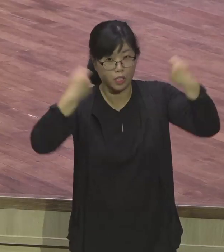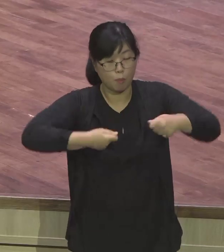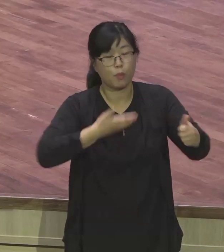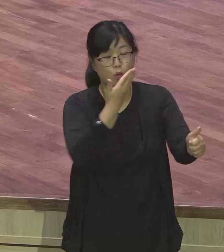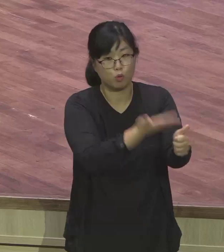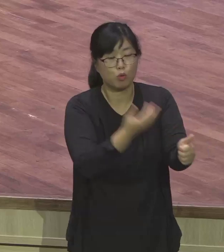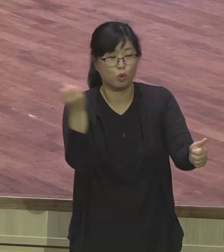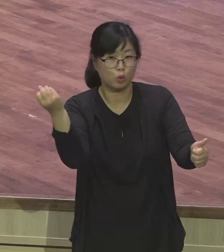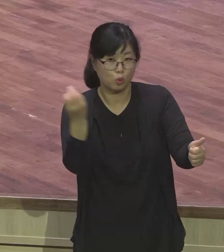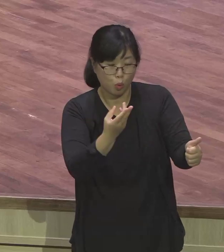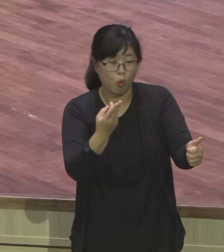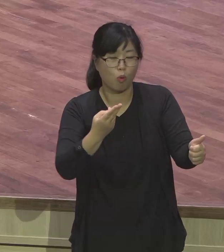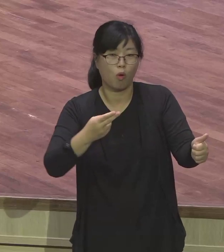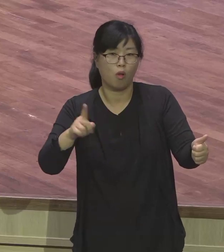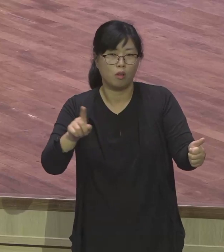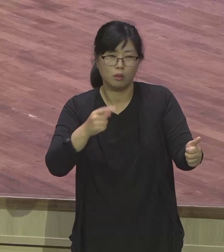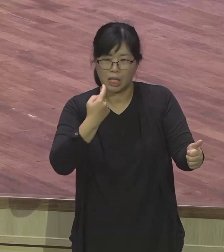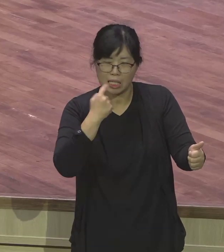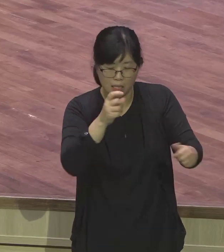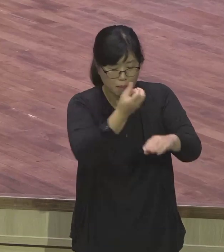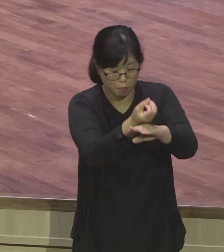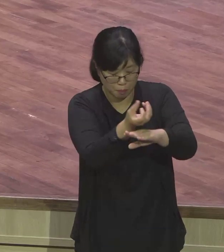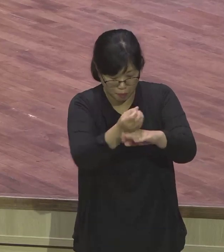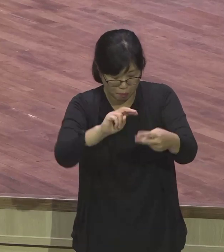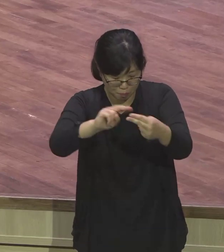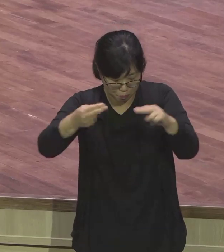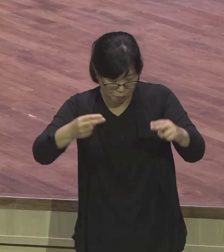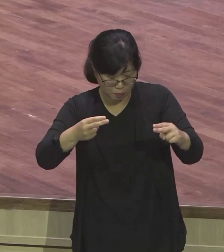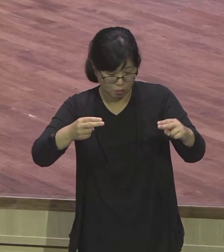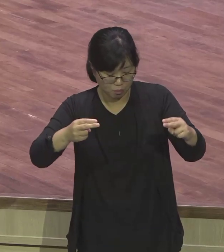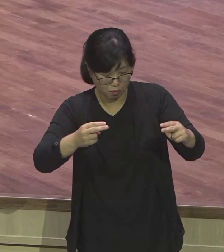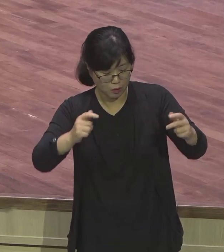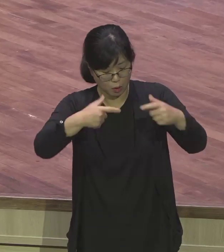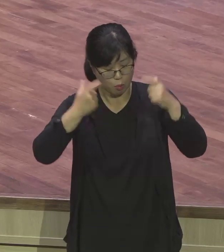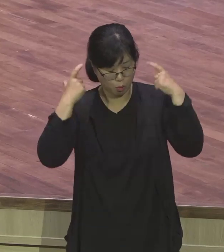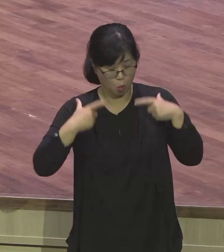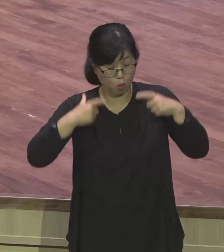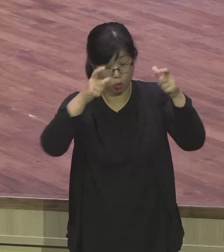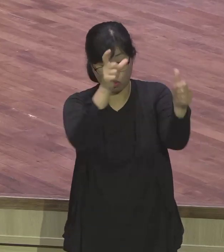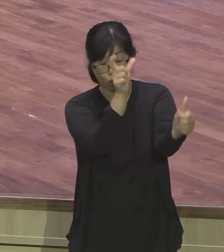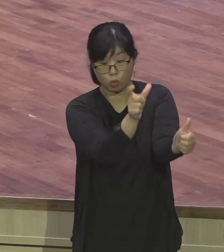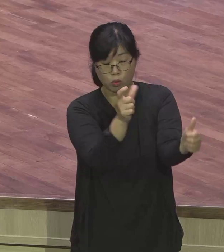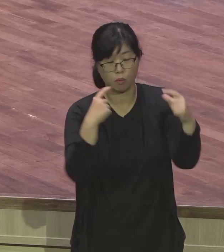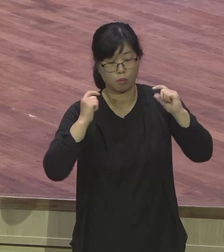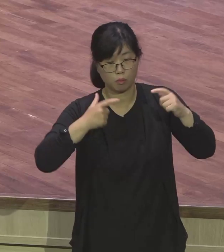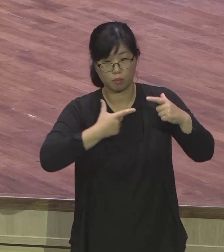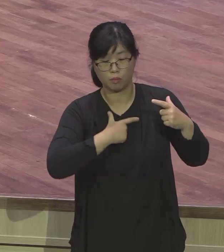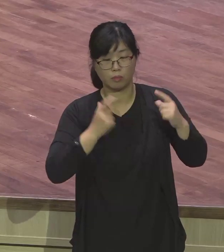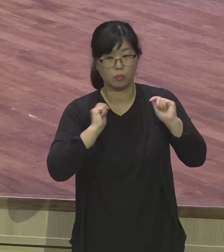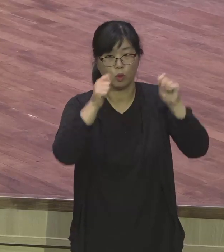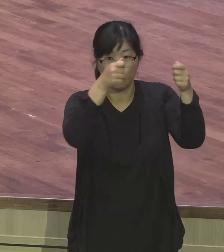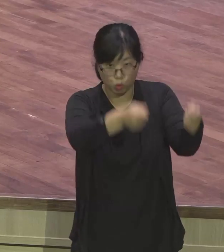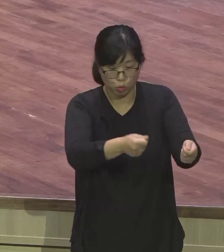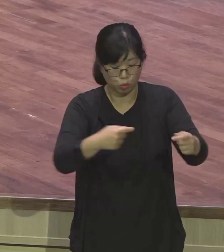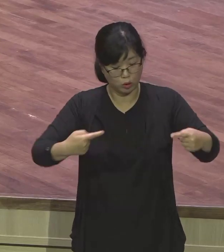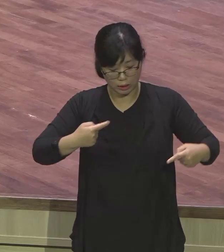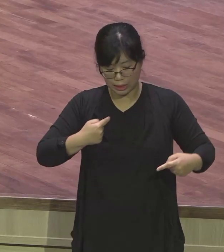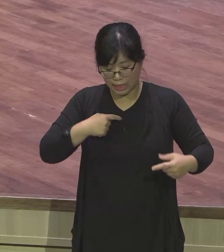그 앞에서 소리 지르기를 엎드리라 하더라 바로가 그에게 애급 전국을 총리로 다스리게